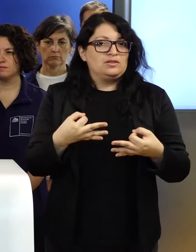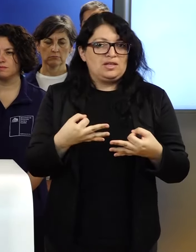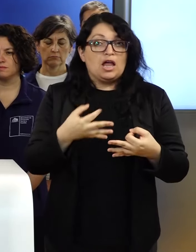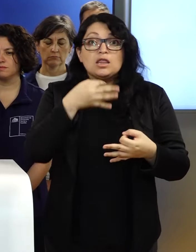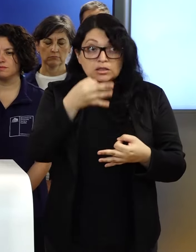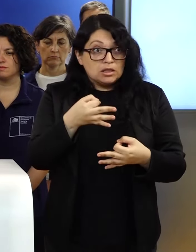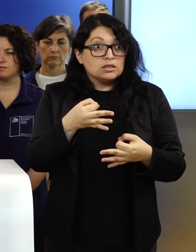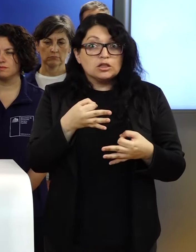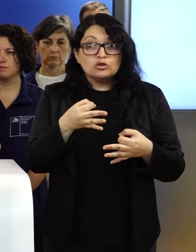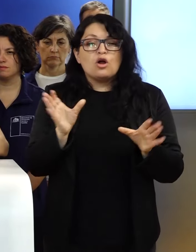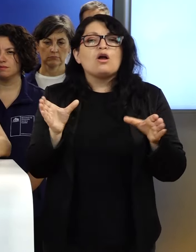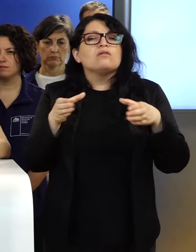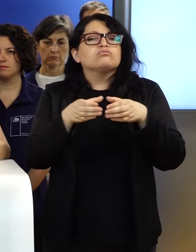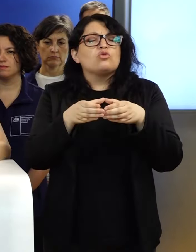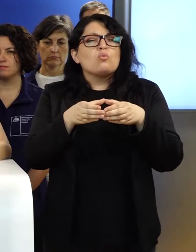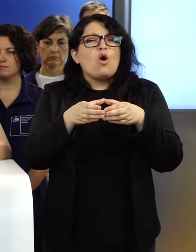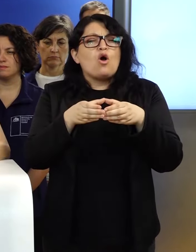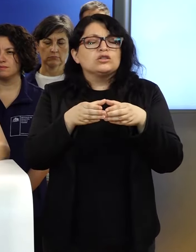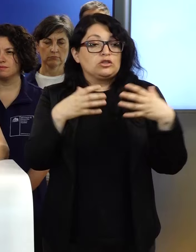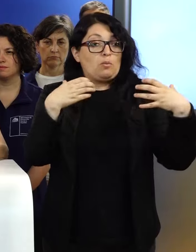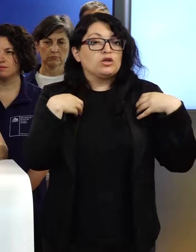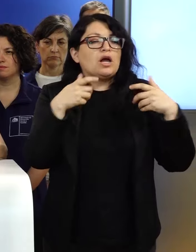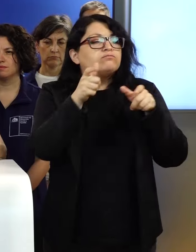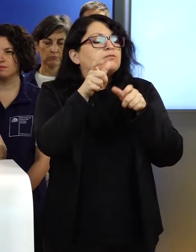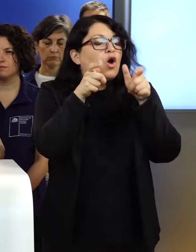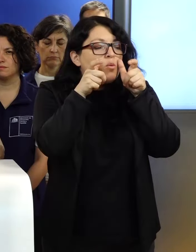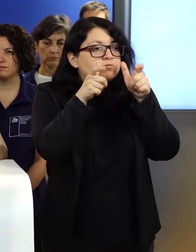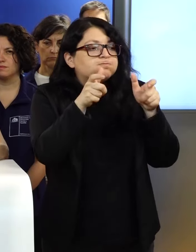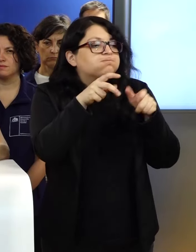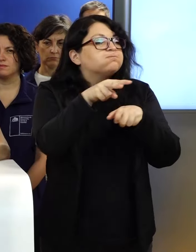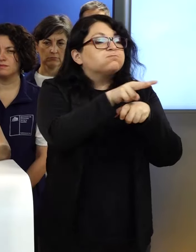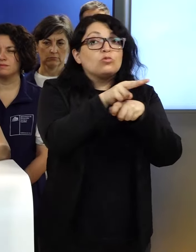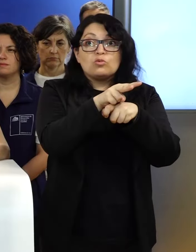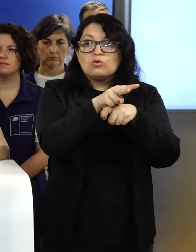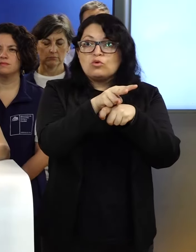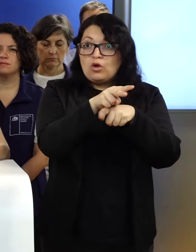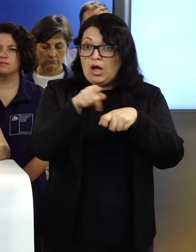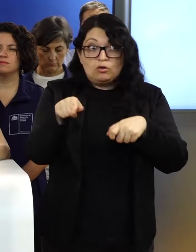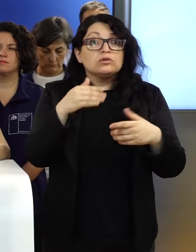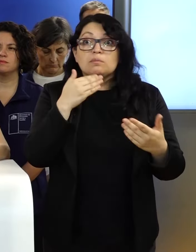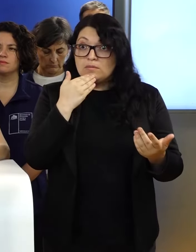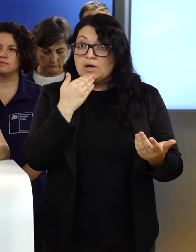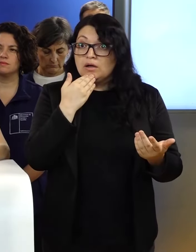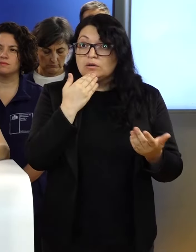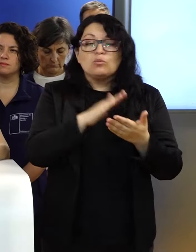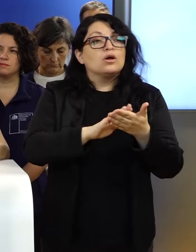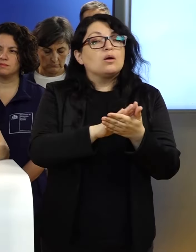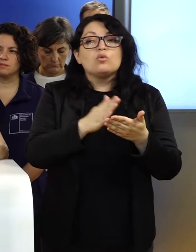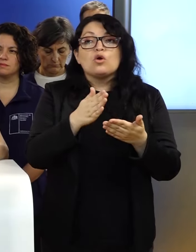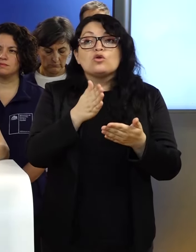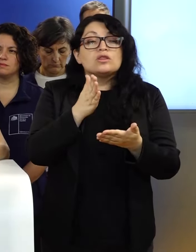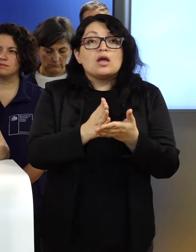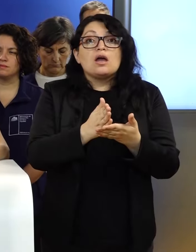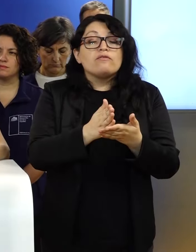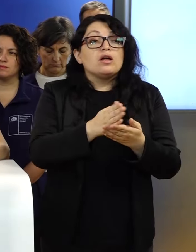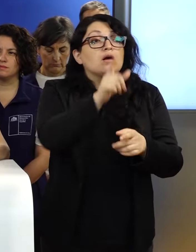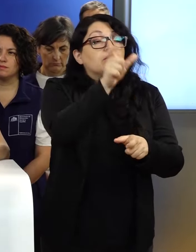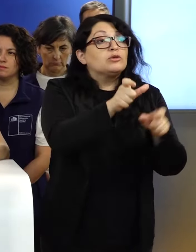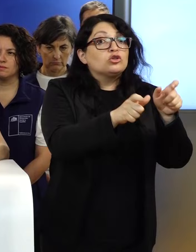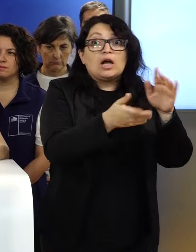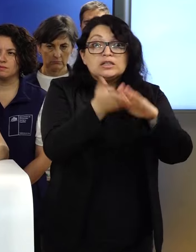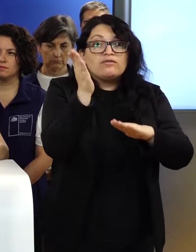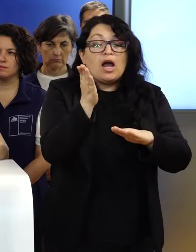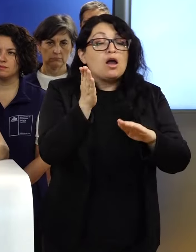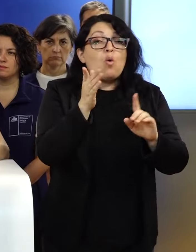fuerzas que están a cargo de los patrullajes tienen instrucciones de ser necesarios de desarrollar las evacuaciones haciendo uso de la fuerza.